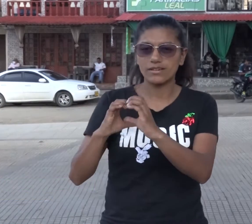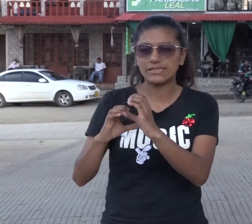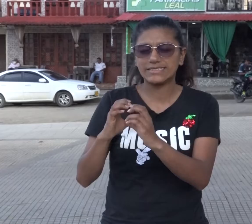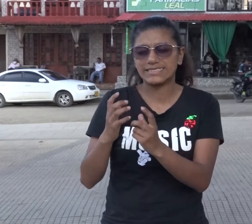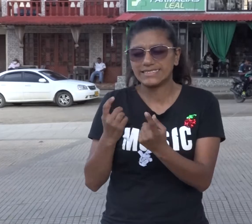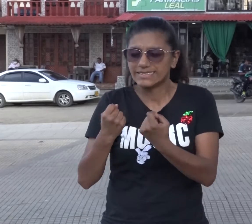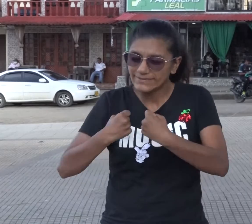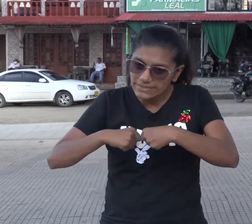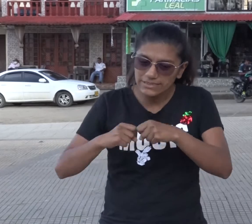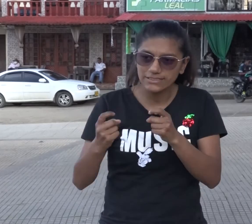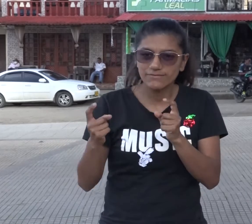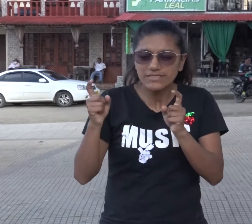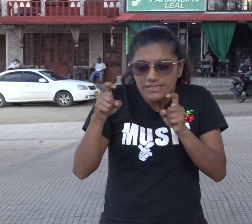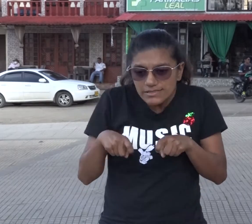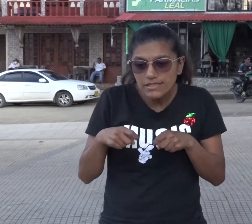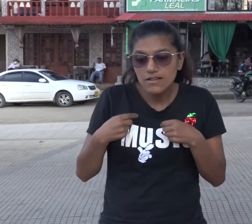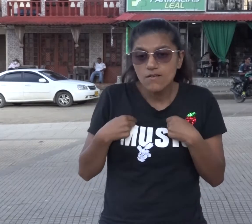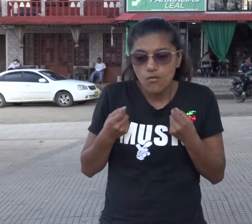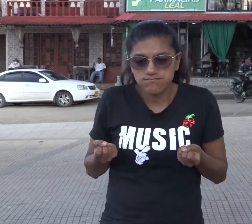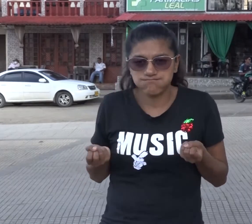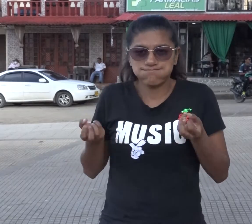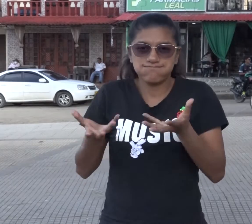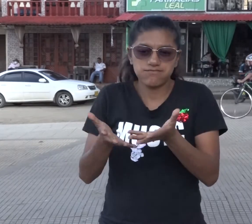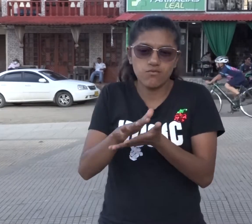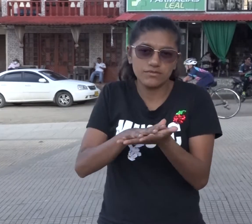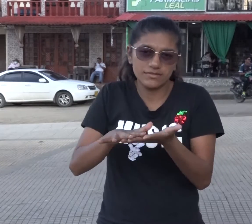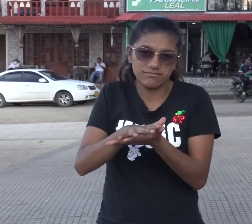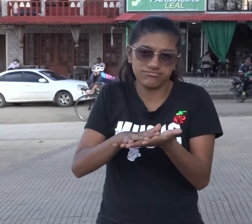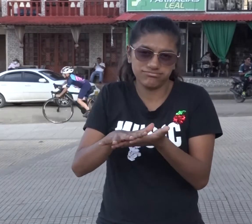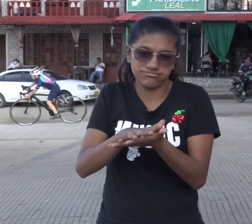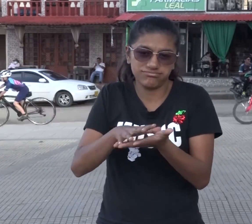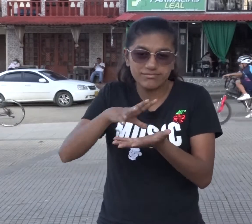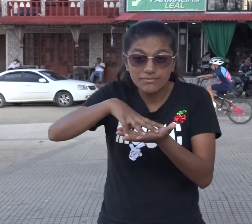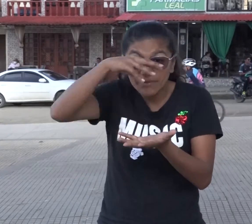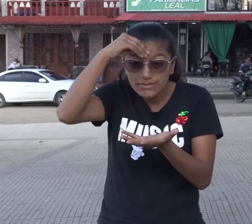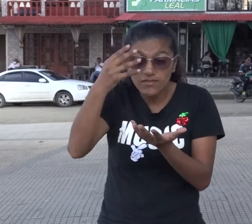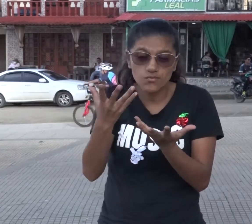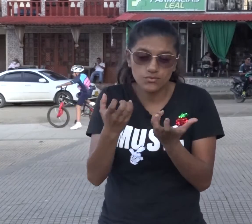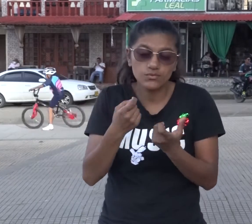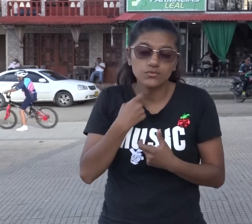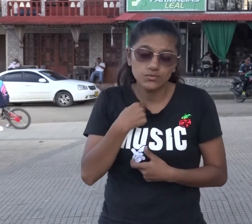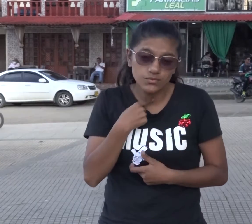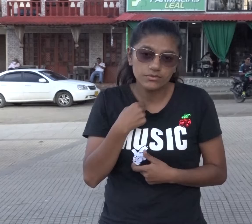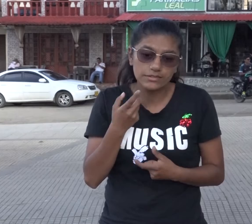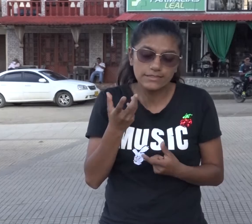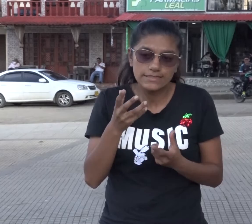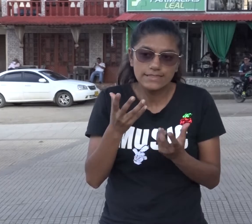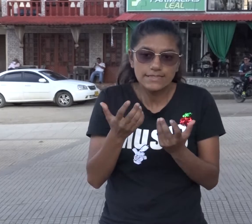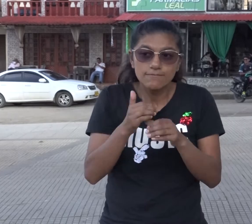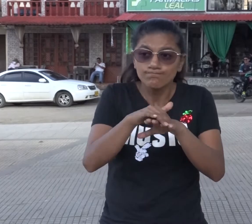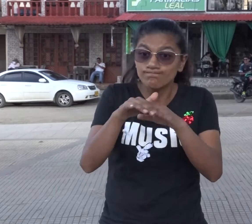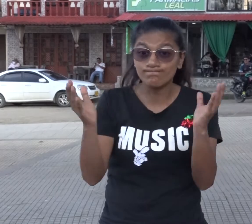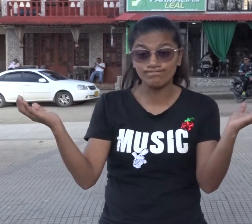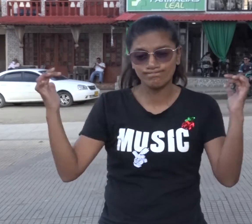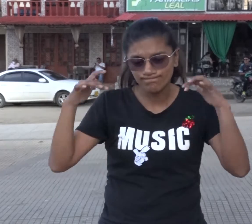pero la comunicación es difícil, pero ayuden a señas, aprender señas. Con gusto,